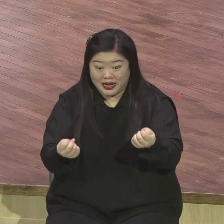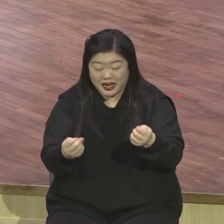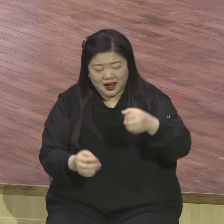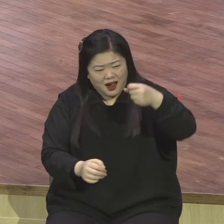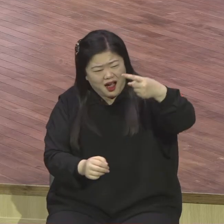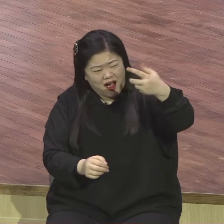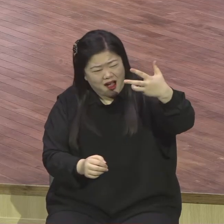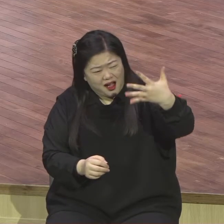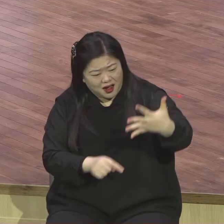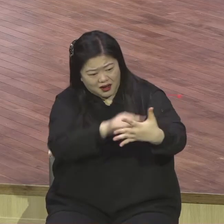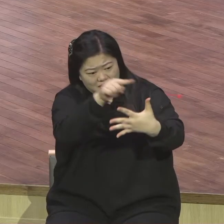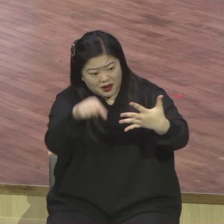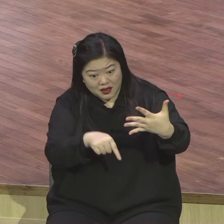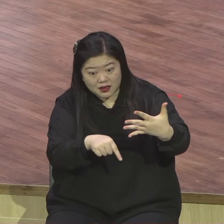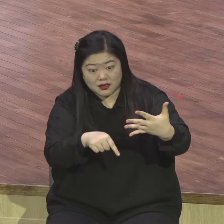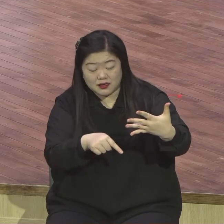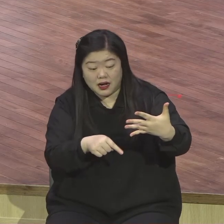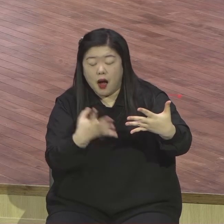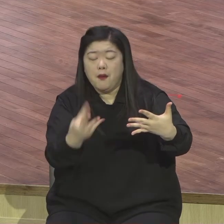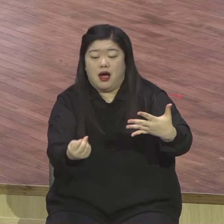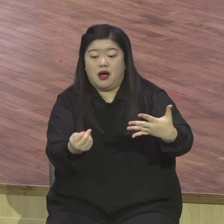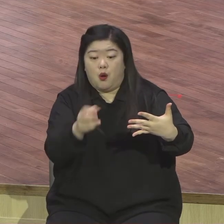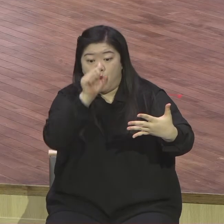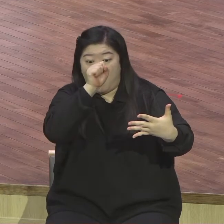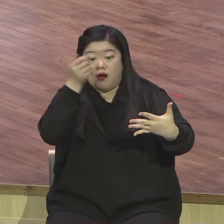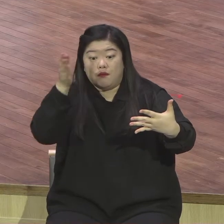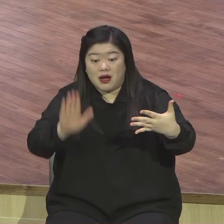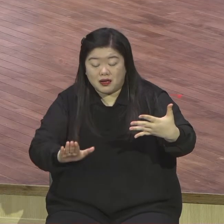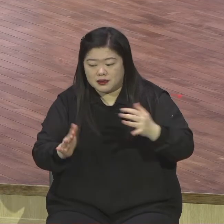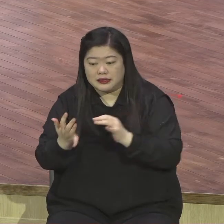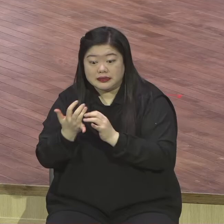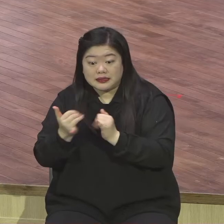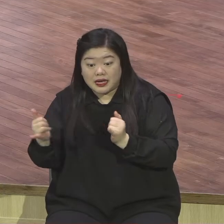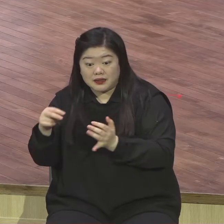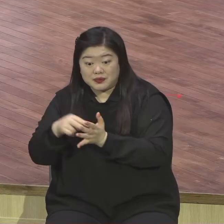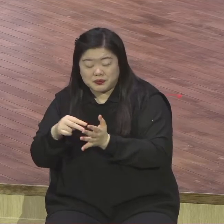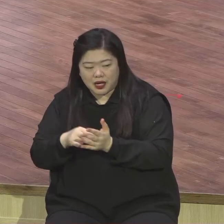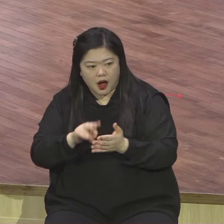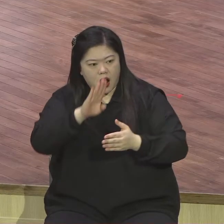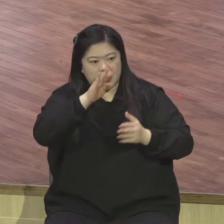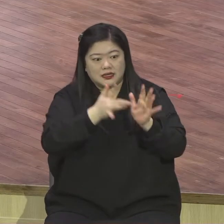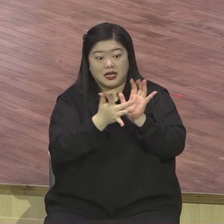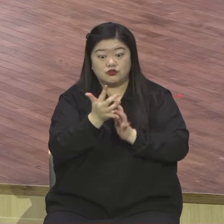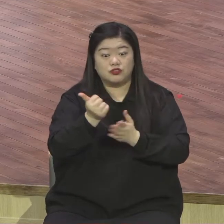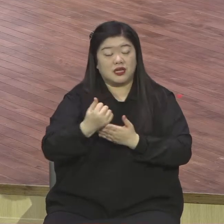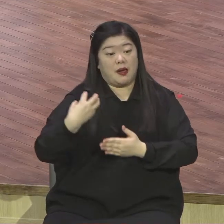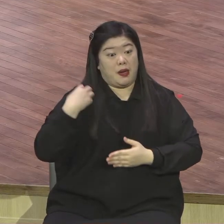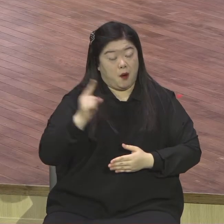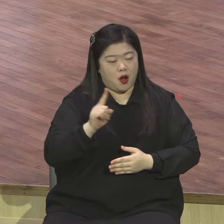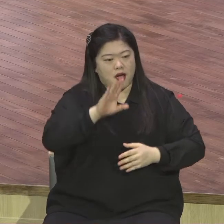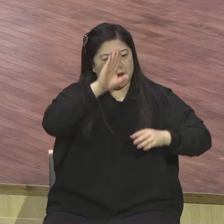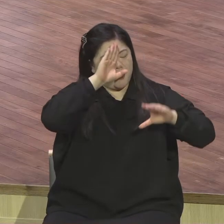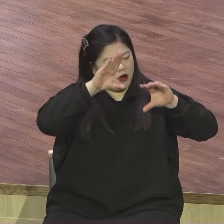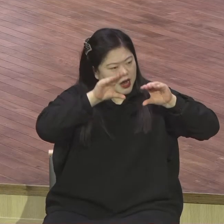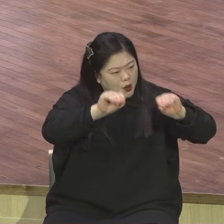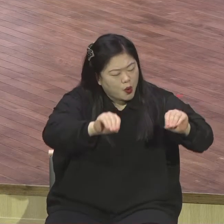원하는 본질이 아니에요. 사람들은 자꾸 기적 병 낫는 거 응답 받는 거 로또